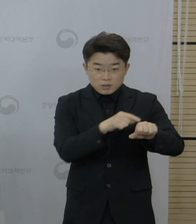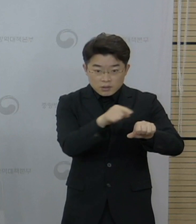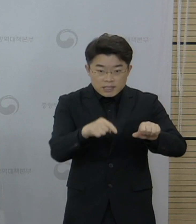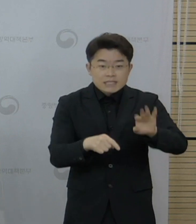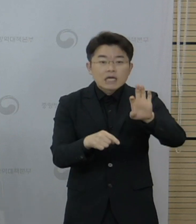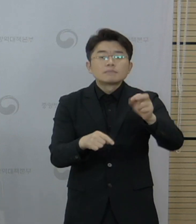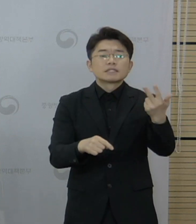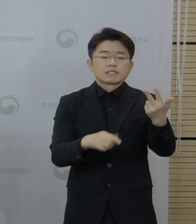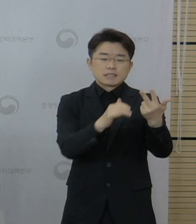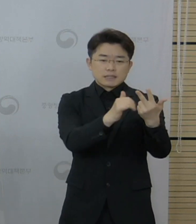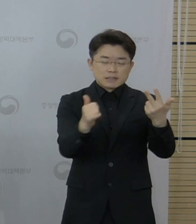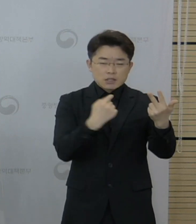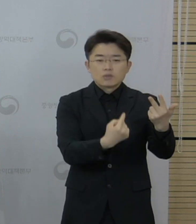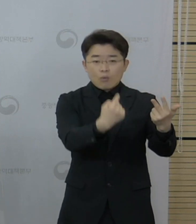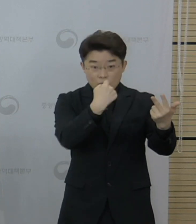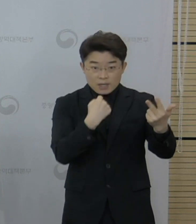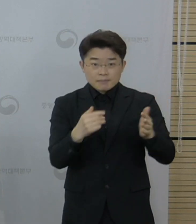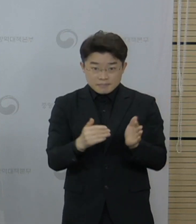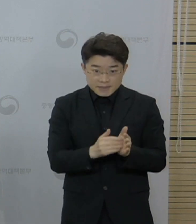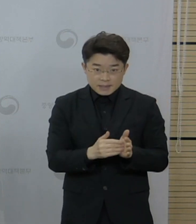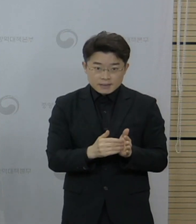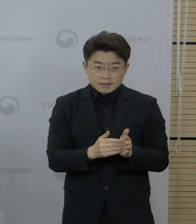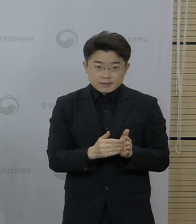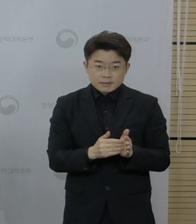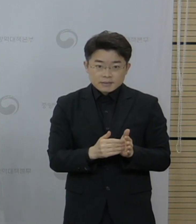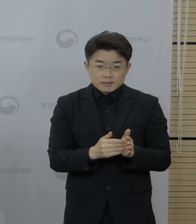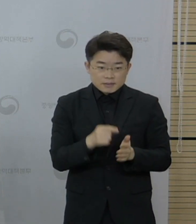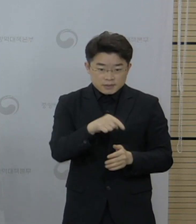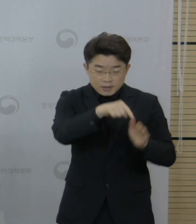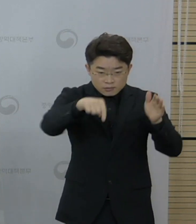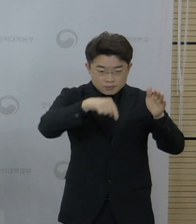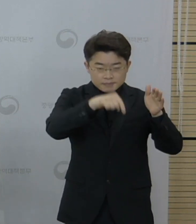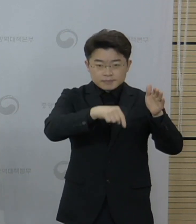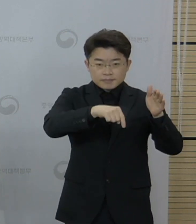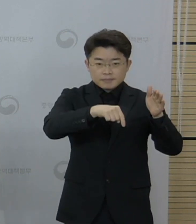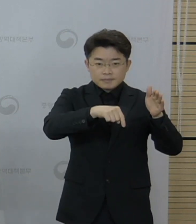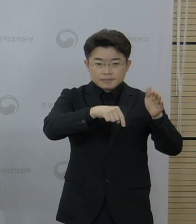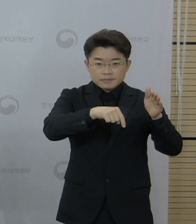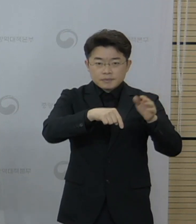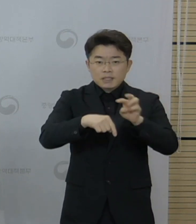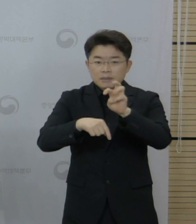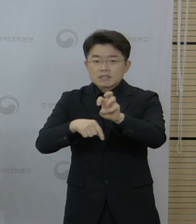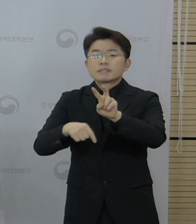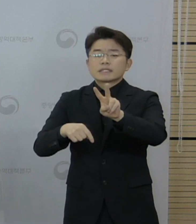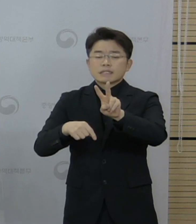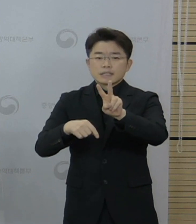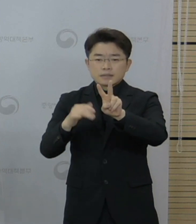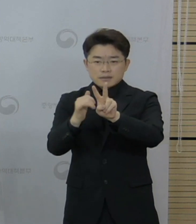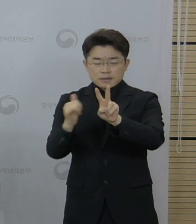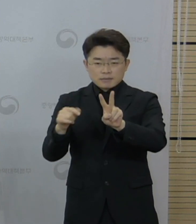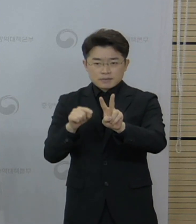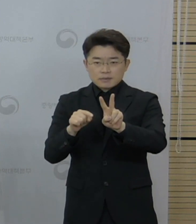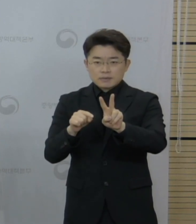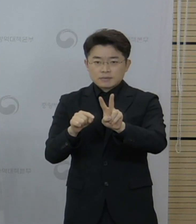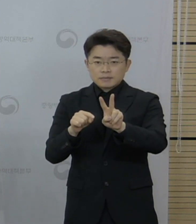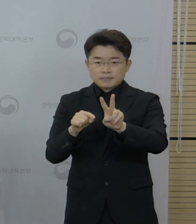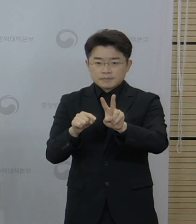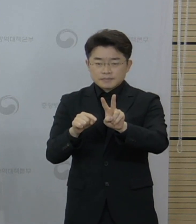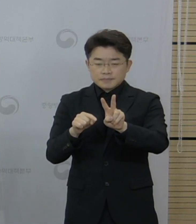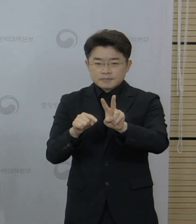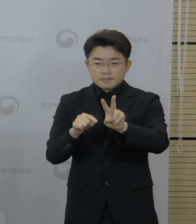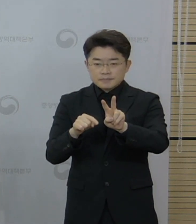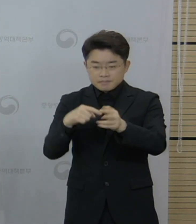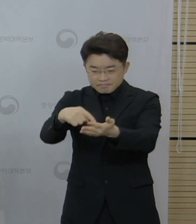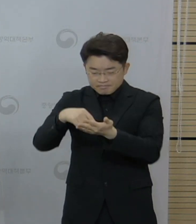47건에 대해서 조사를 해서 그 중에서 32건에 대해서 심의가